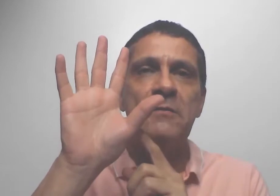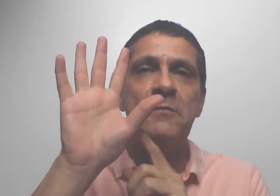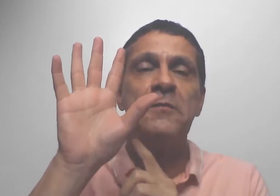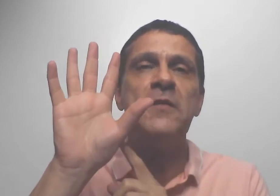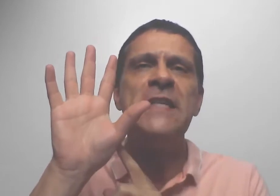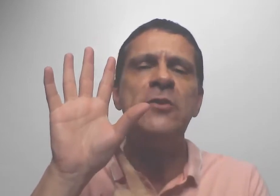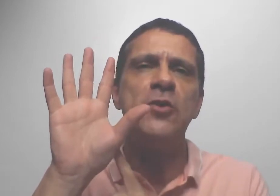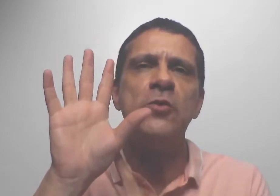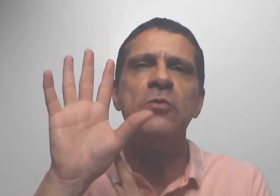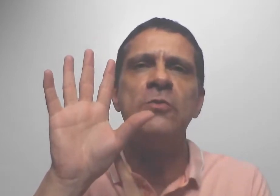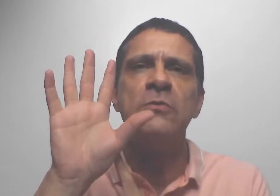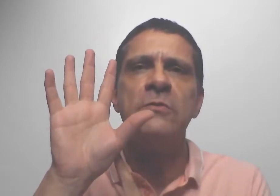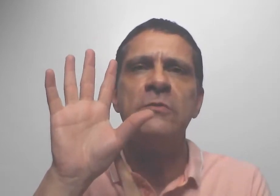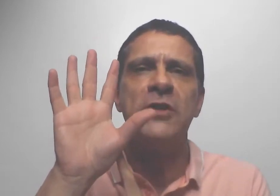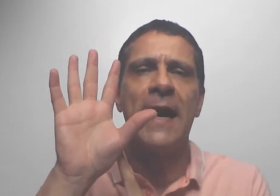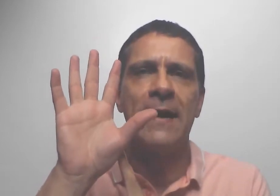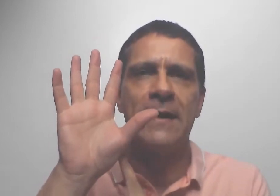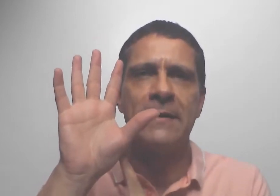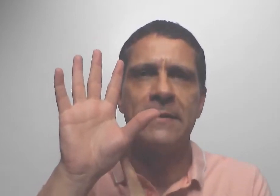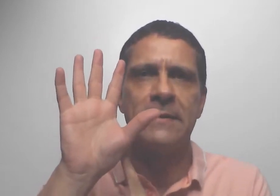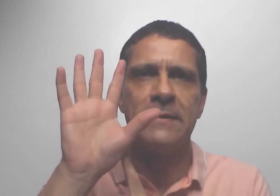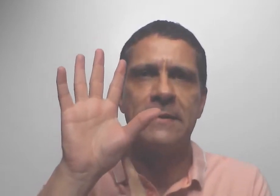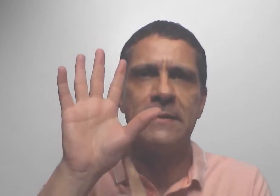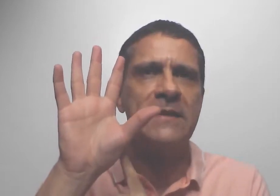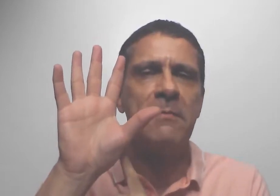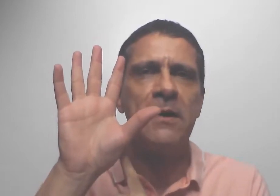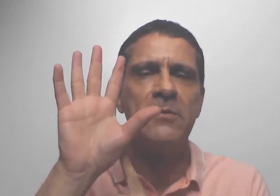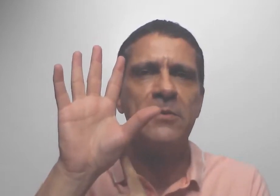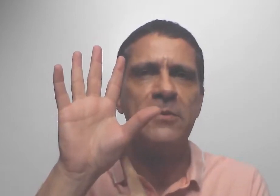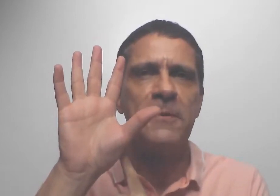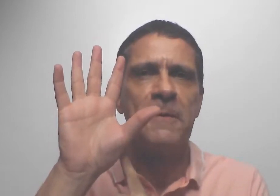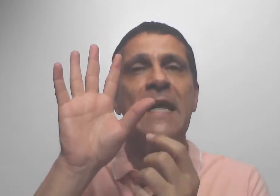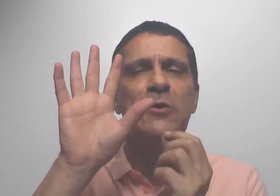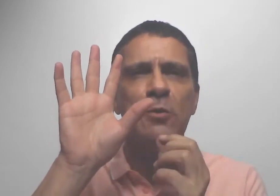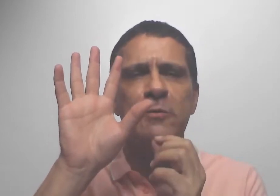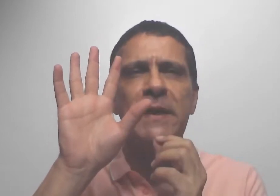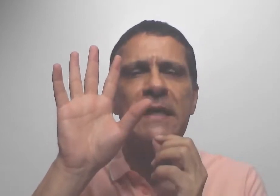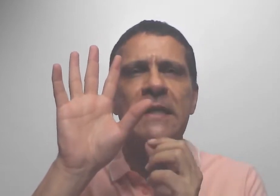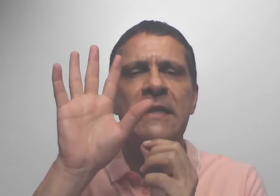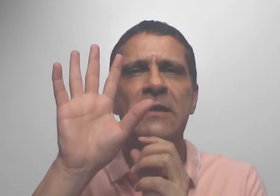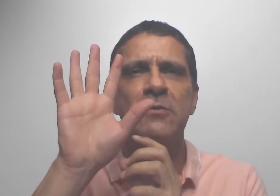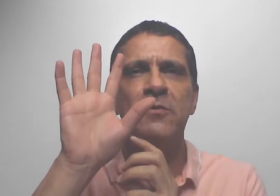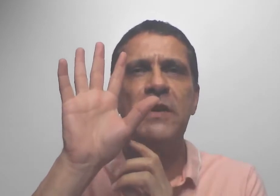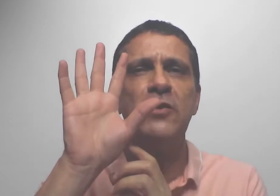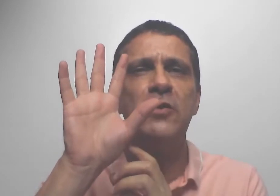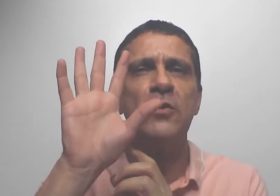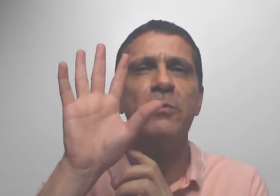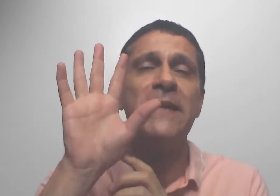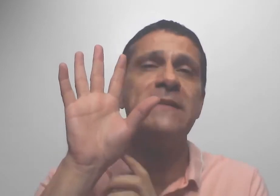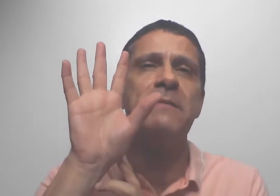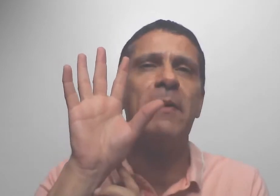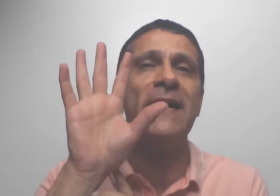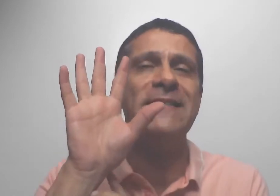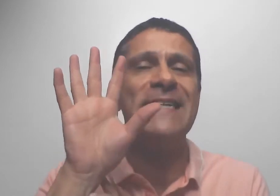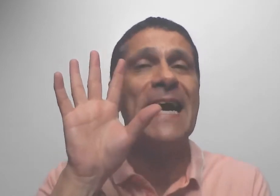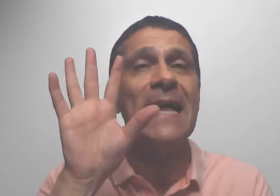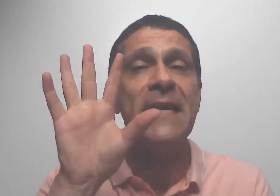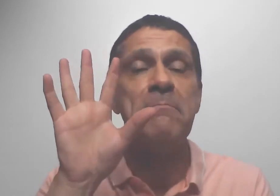21 chakras nas mãos. Além de outros pequenininhos, 21 principais de cada